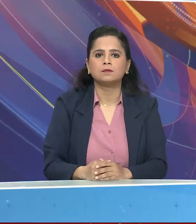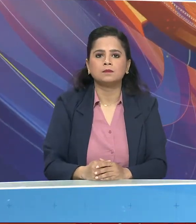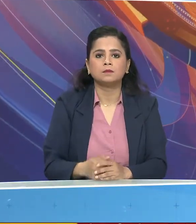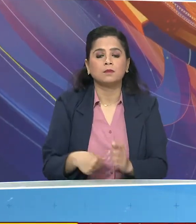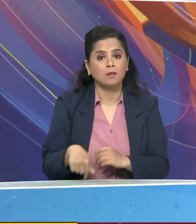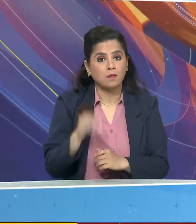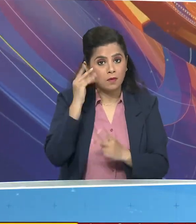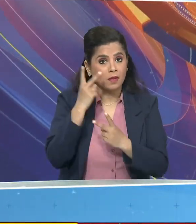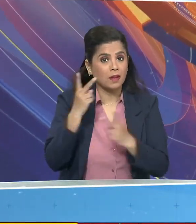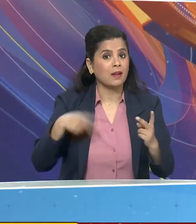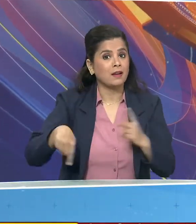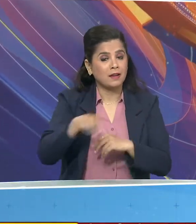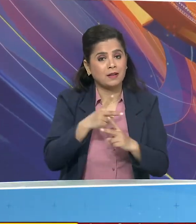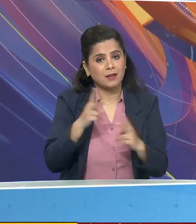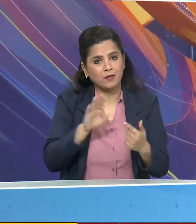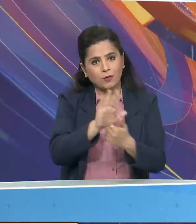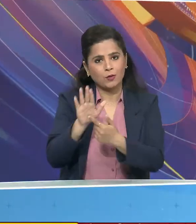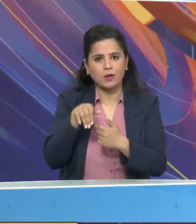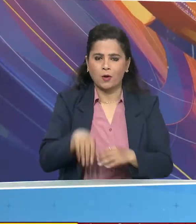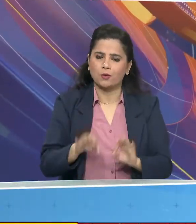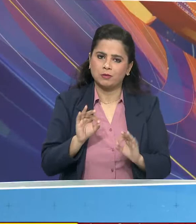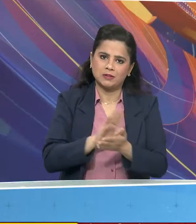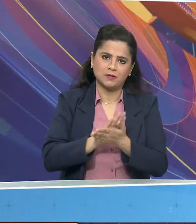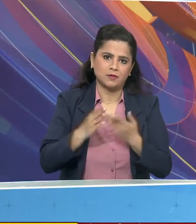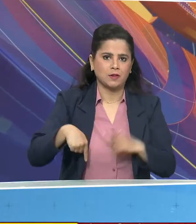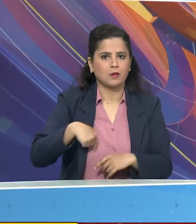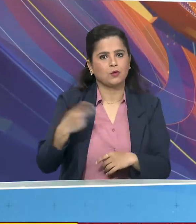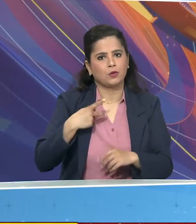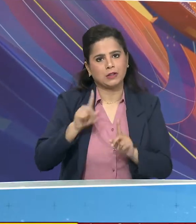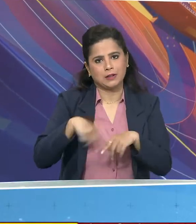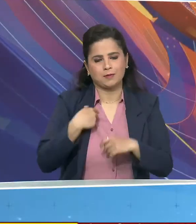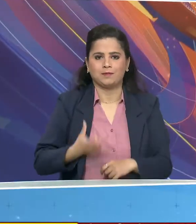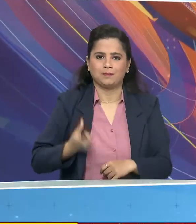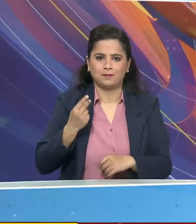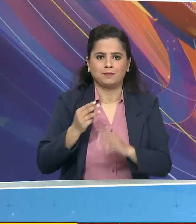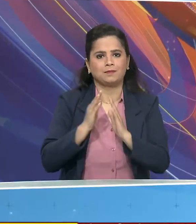और फिलाल विशेश समाचार परस सारण में बस इतना ही मुझे और मनीशा को दीज़े इजादत